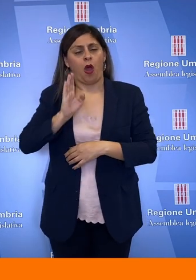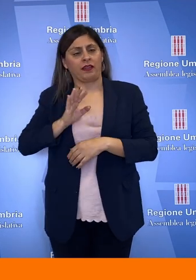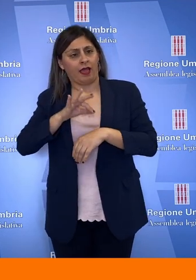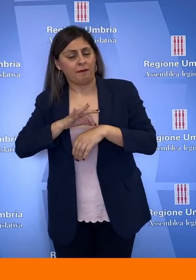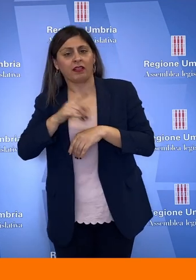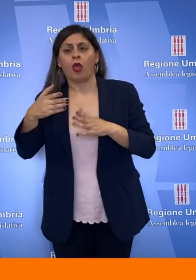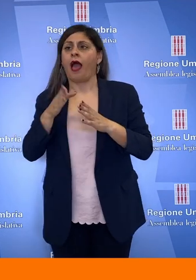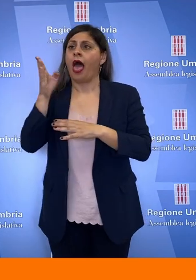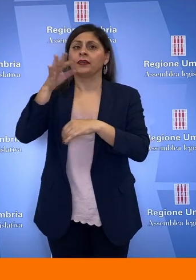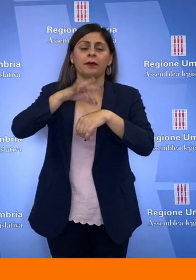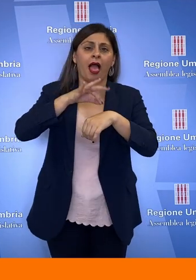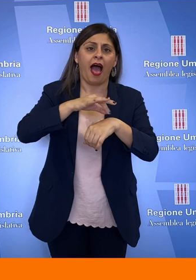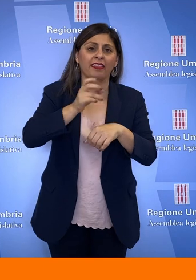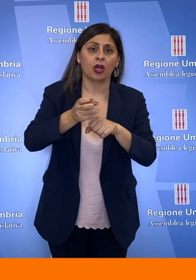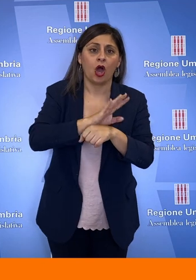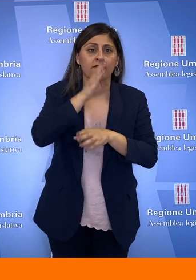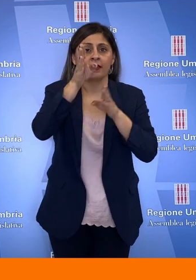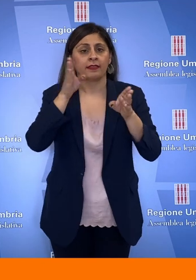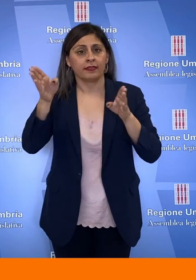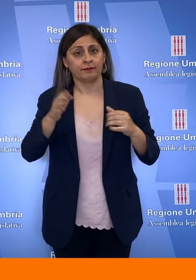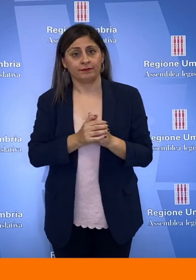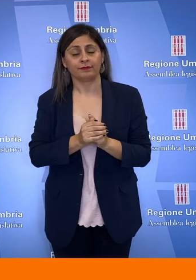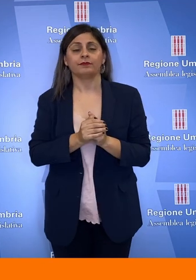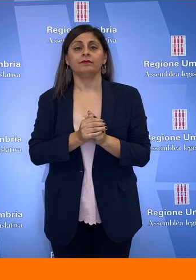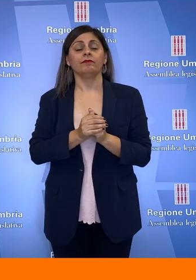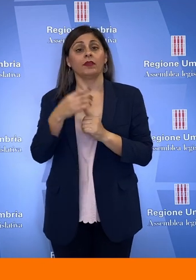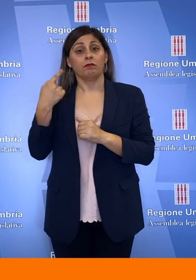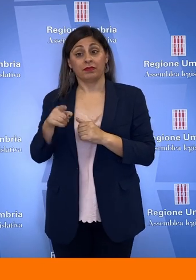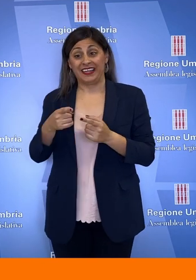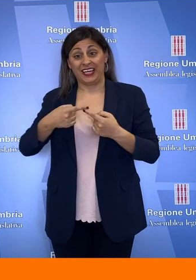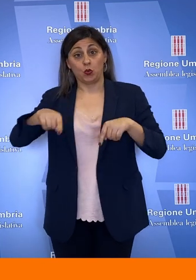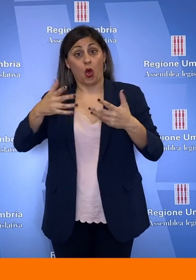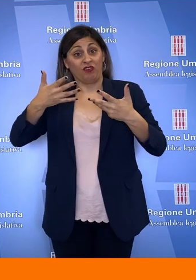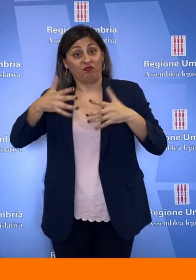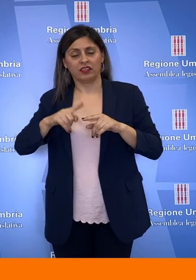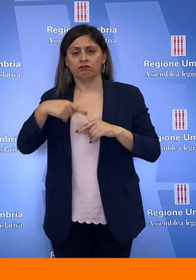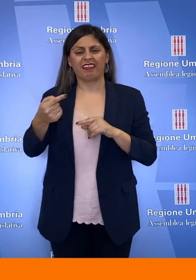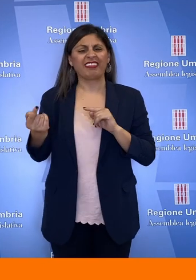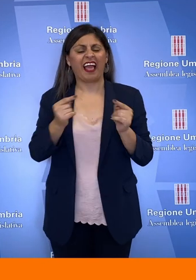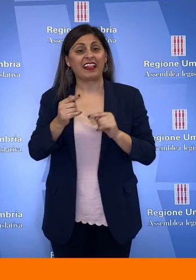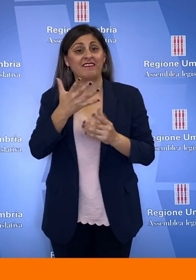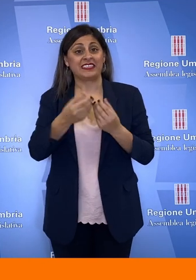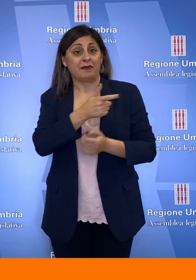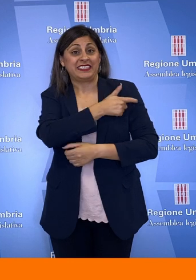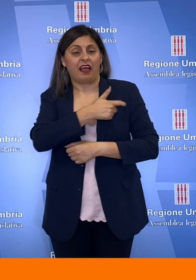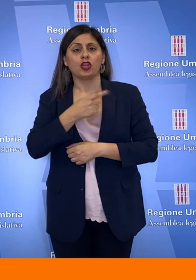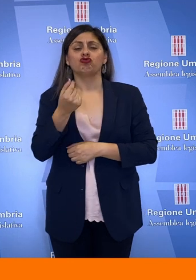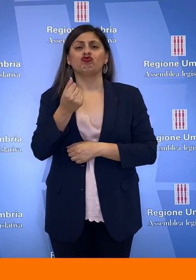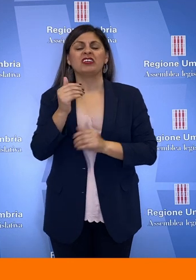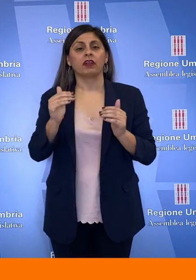la guardia medica, poi andare a casa dei pazienti malati di covid. In seguito a questa riunione, dopo trattative con i sindacati, la cifra è stata